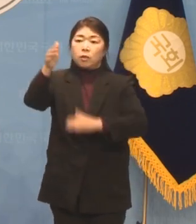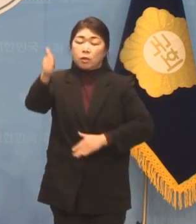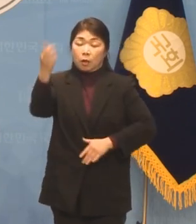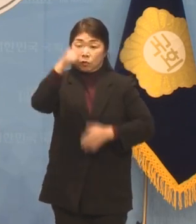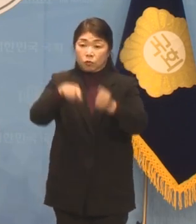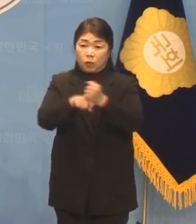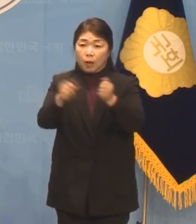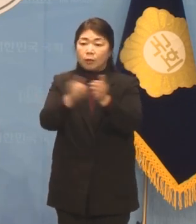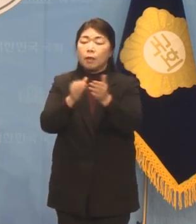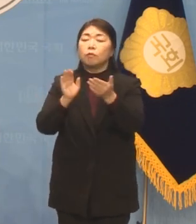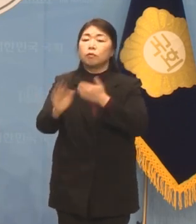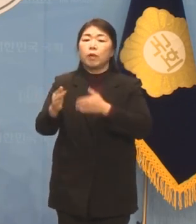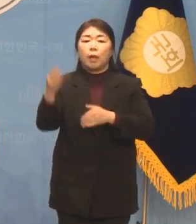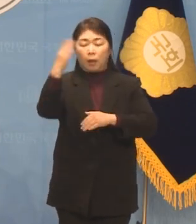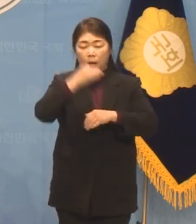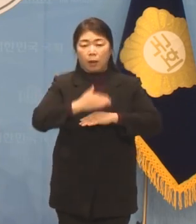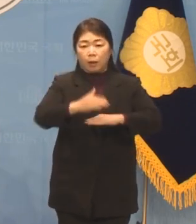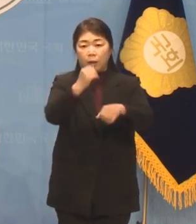진행해야 할 것입니다.